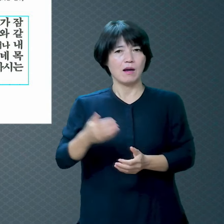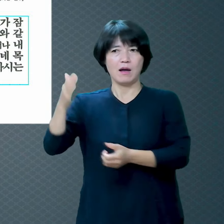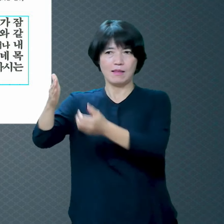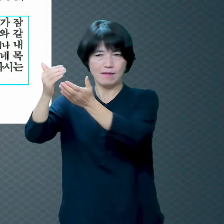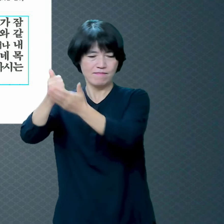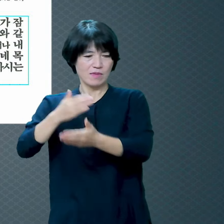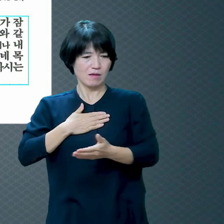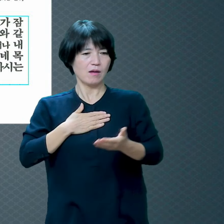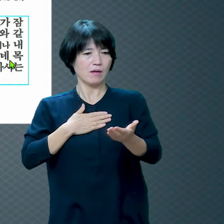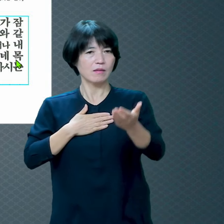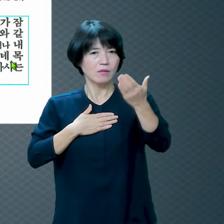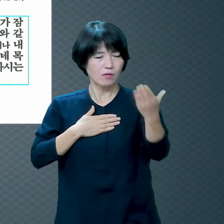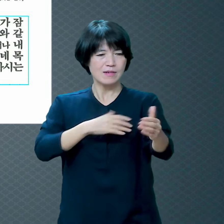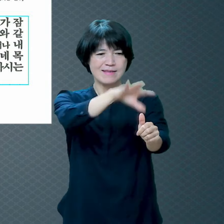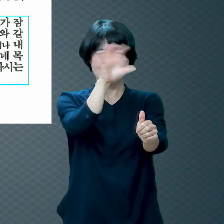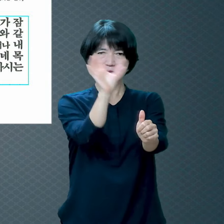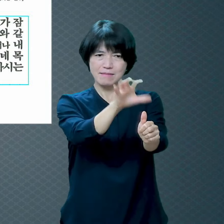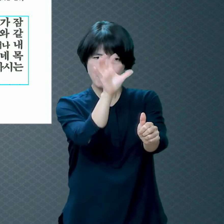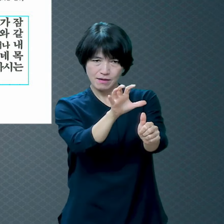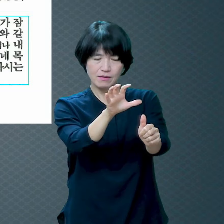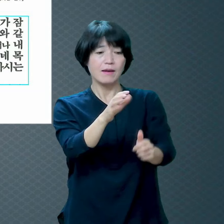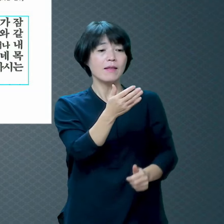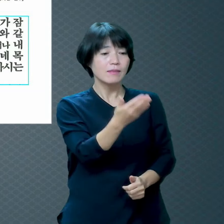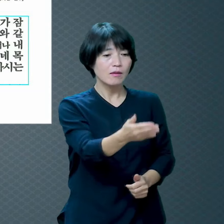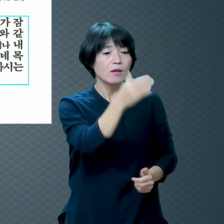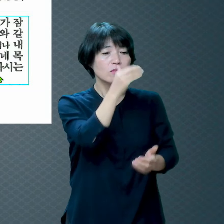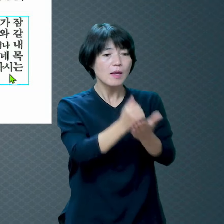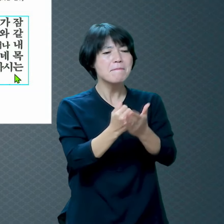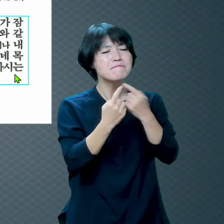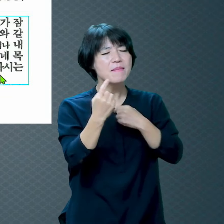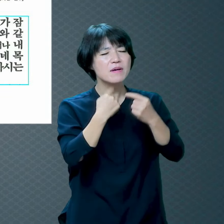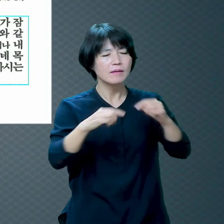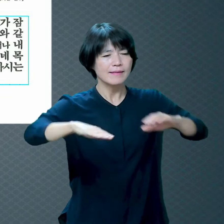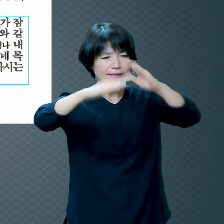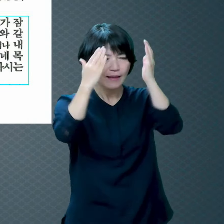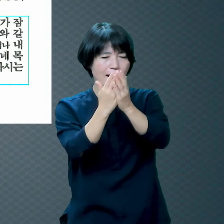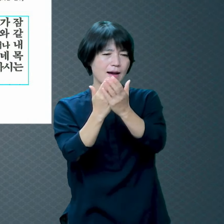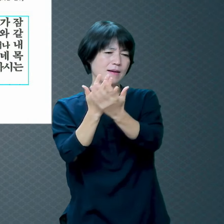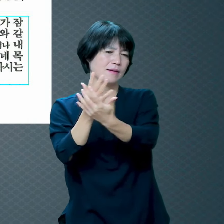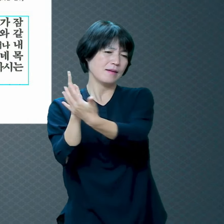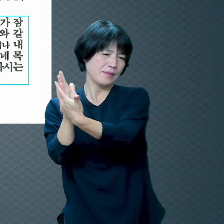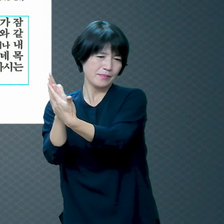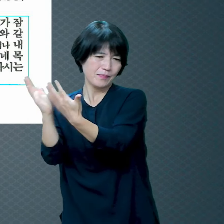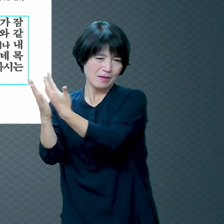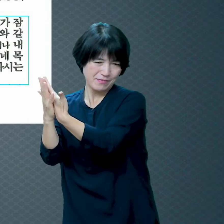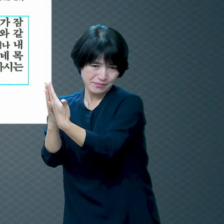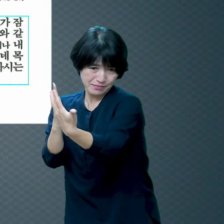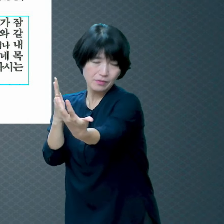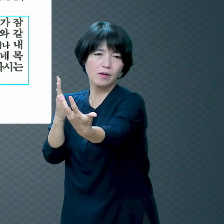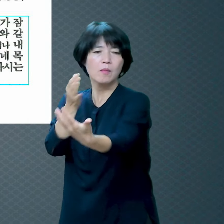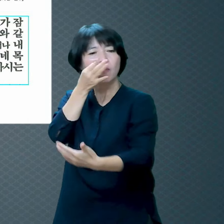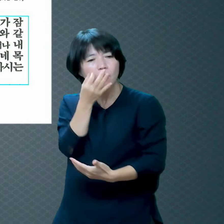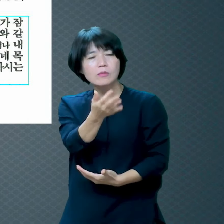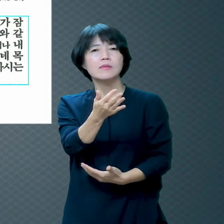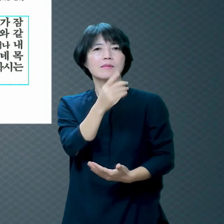죄를 내 목전에 차례로 베풀리라 하시는도다 여러분들